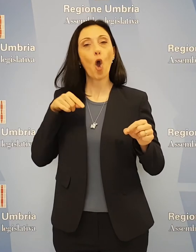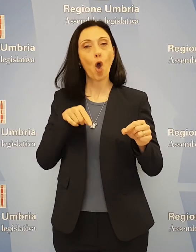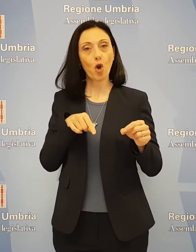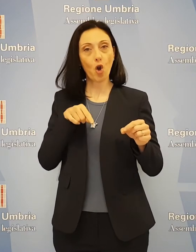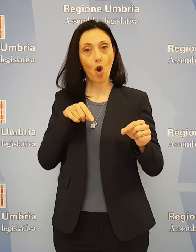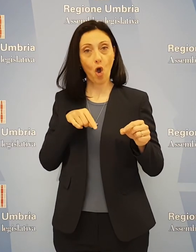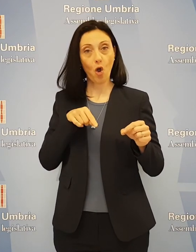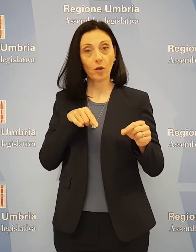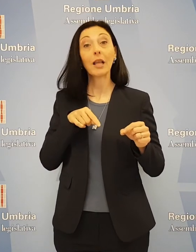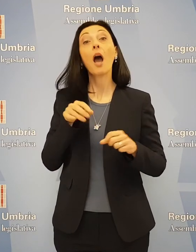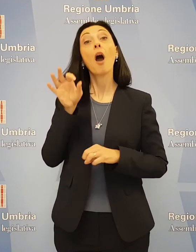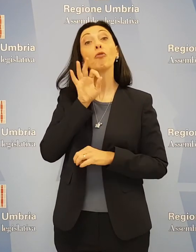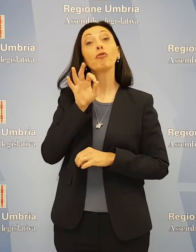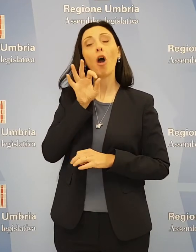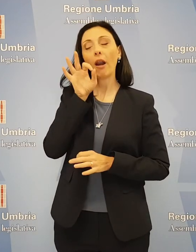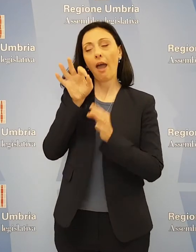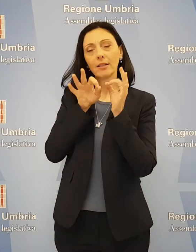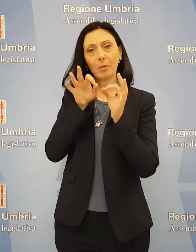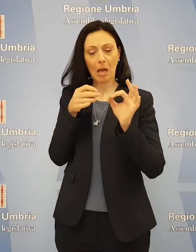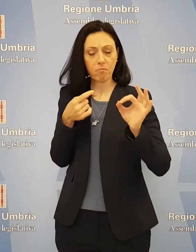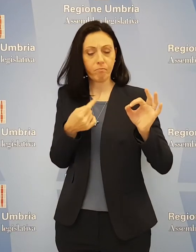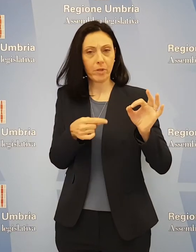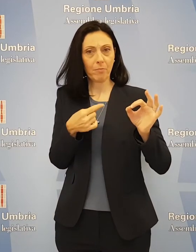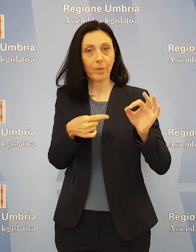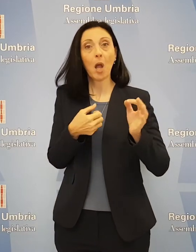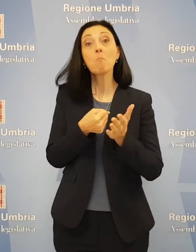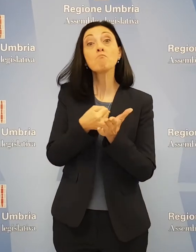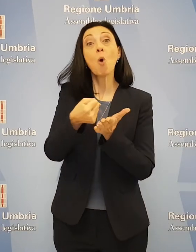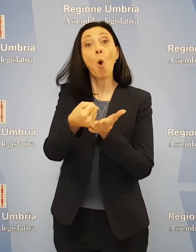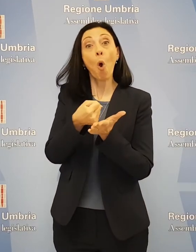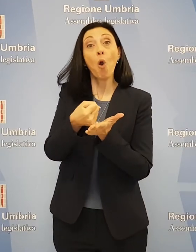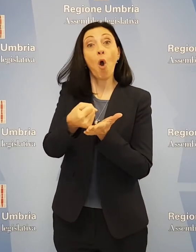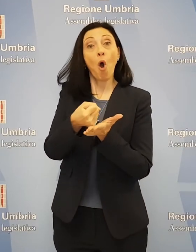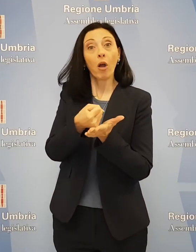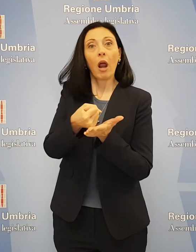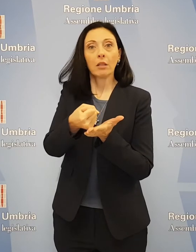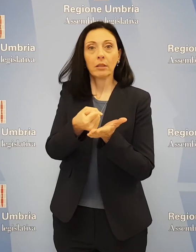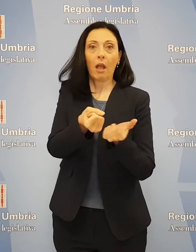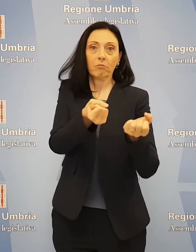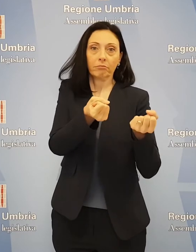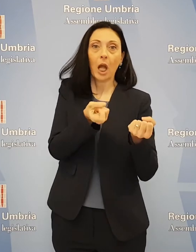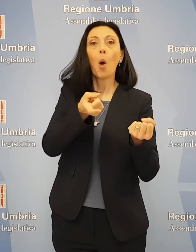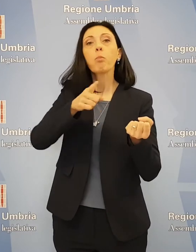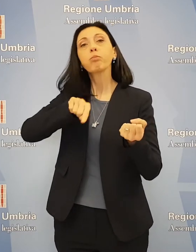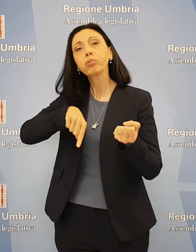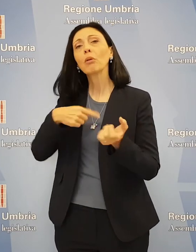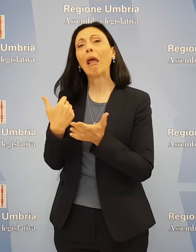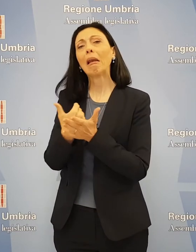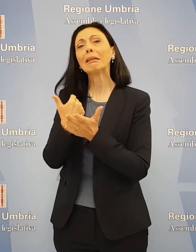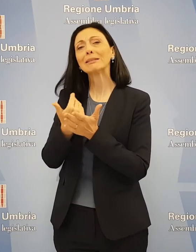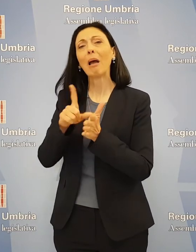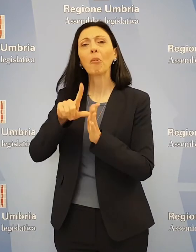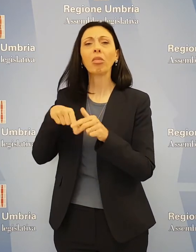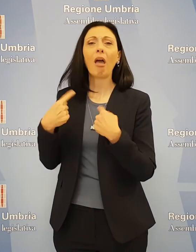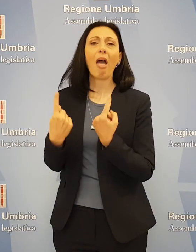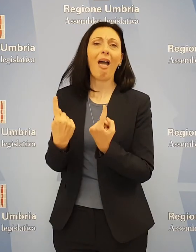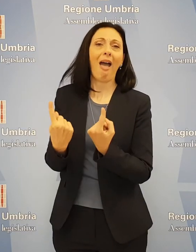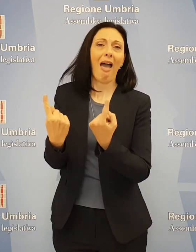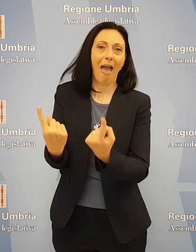Con tale provvedimento, ha spiegato Fora, si ridurrebbe la burocrazia realizzando risparmio e riduzione dei tempi di attesa per le